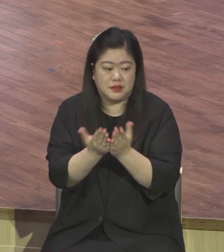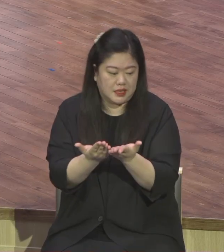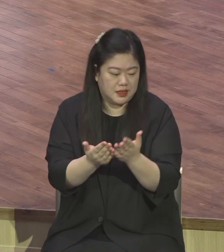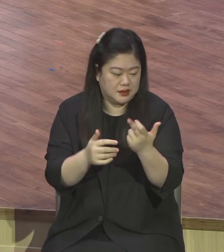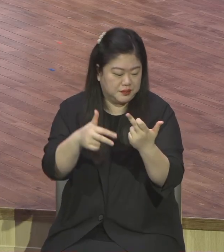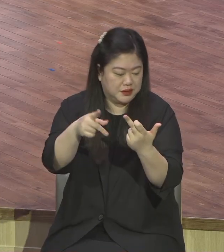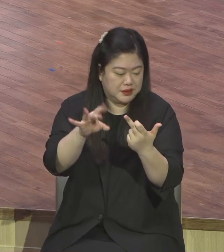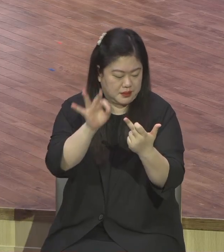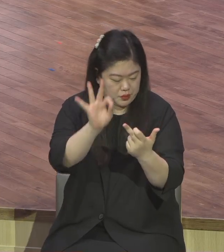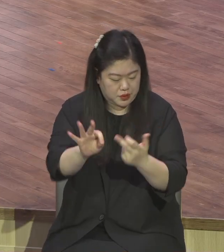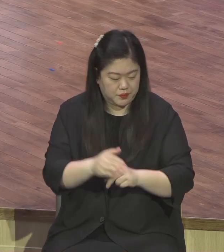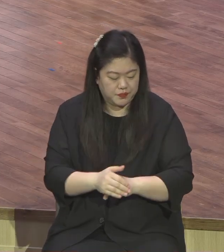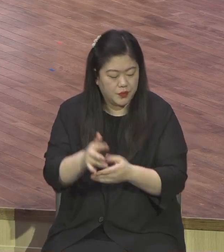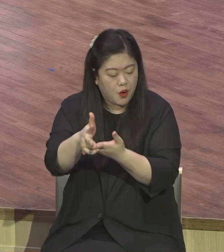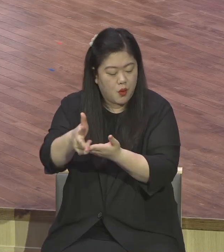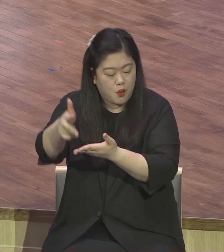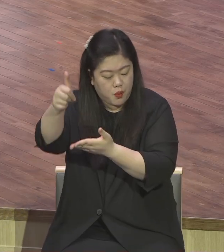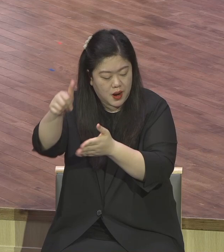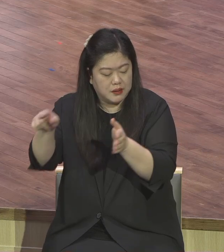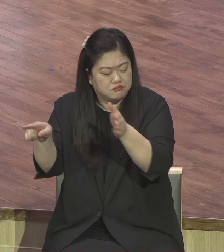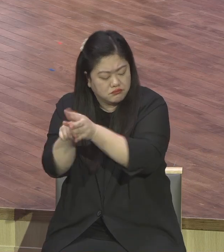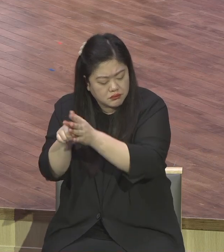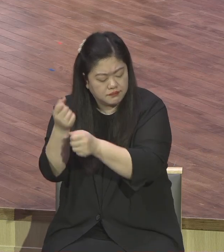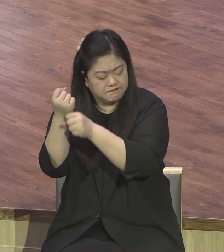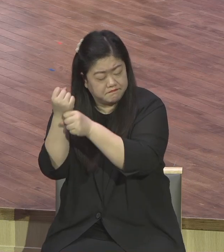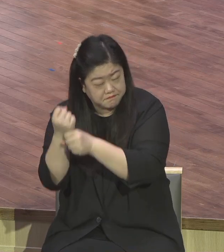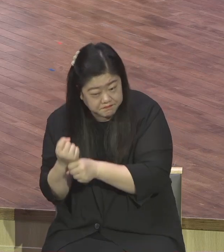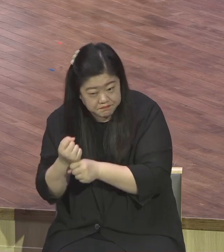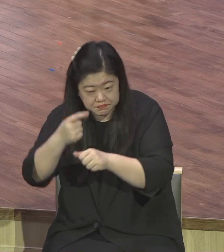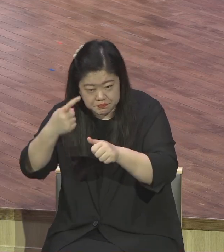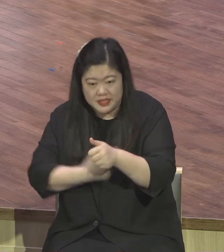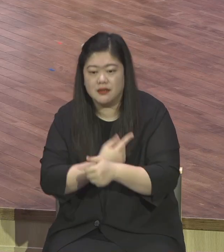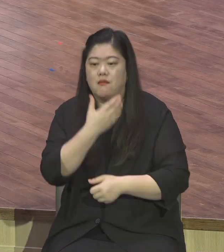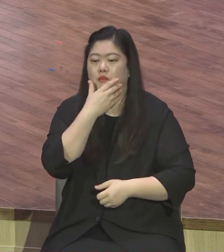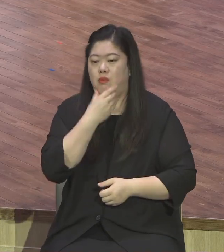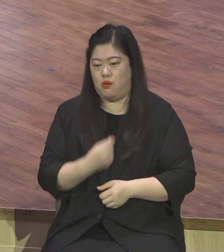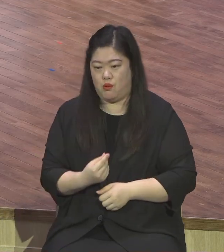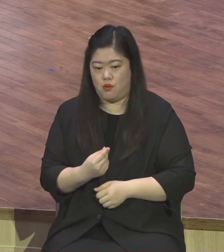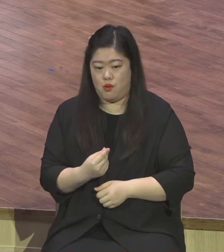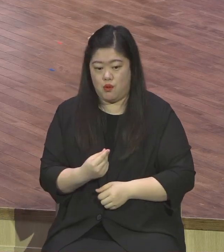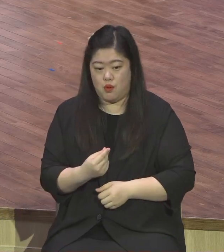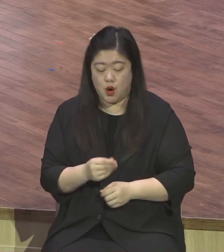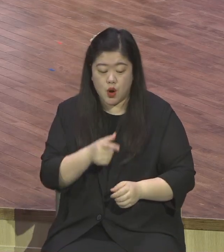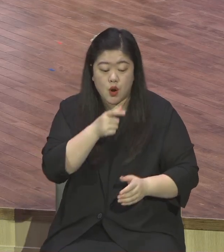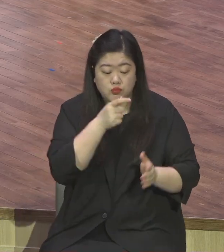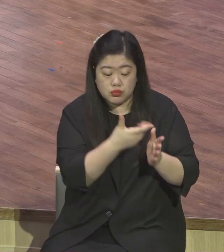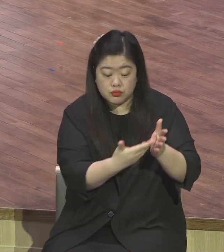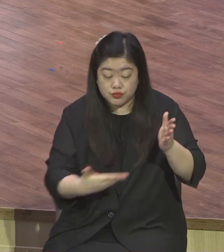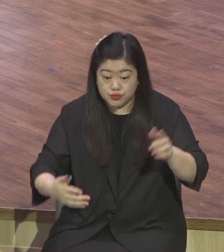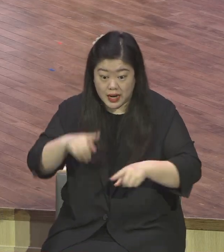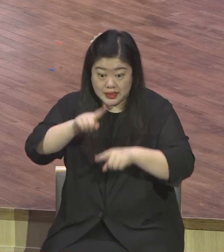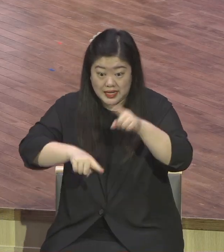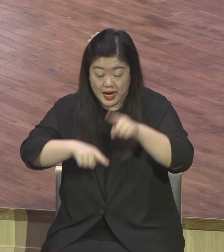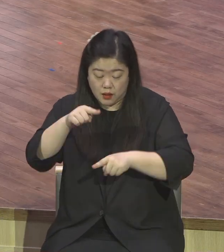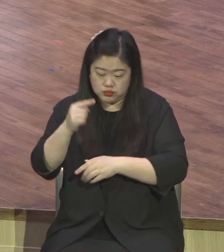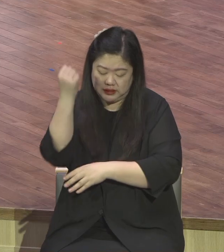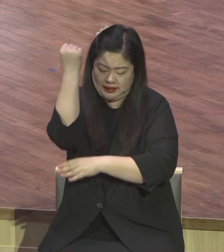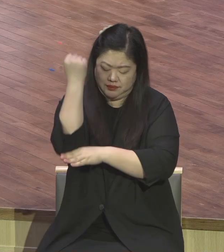의지하며 여호와를 의뢰하는 그 사람은 복을 받을 것이라 그런 물가에 심겨진 나무가 그 뿌리를 강변에 뻗치고 더위가